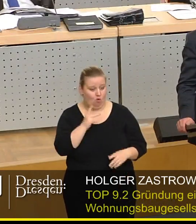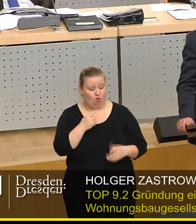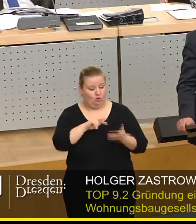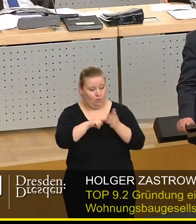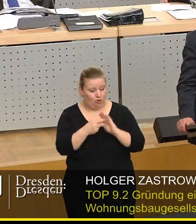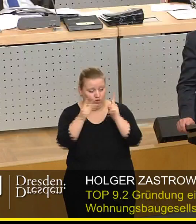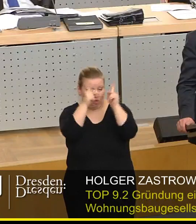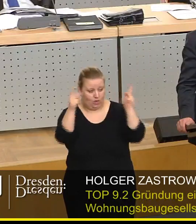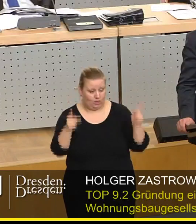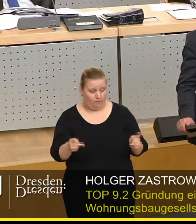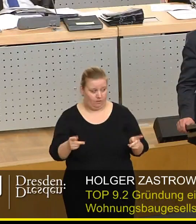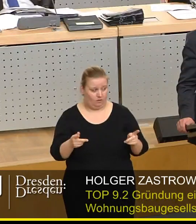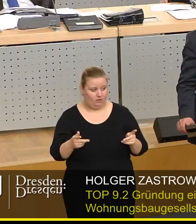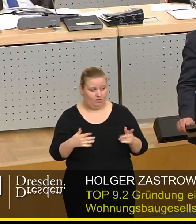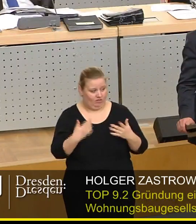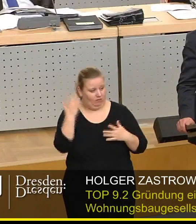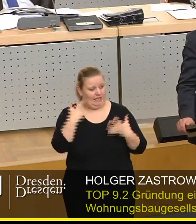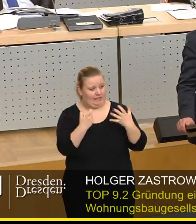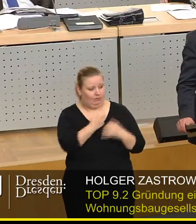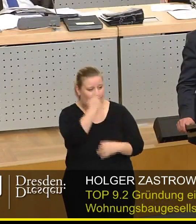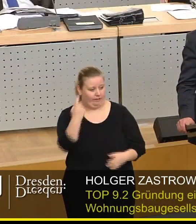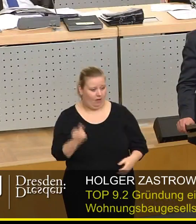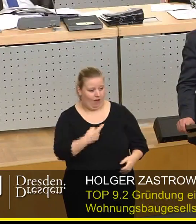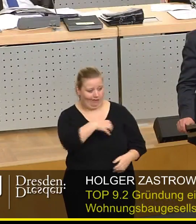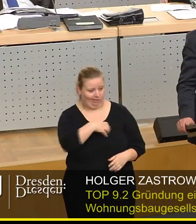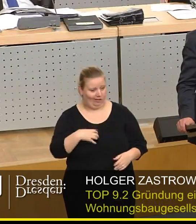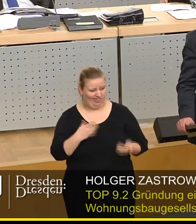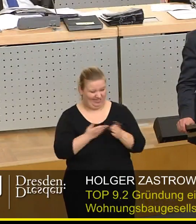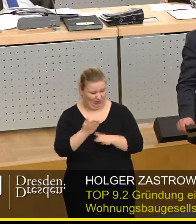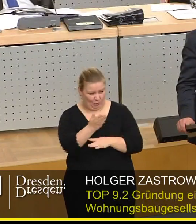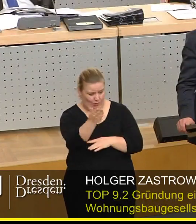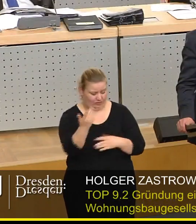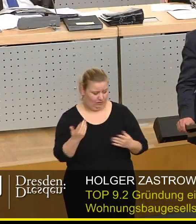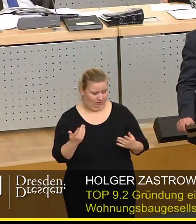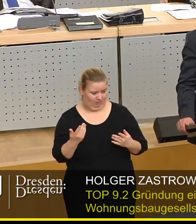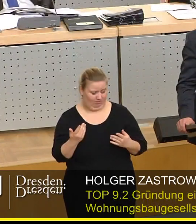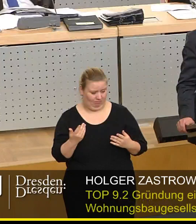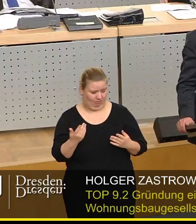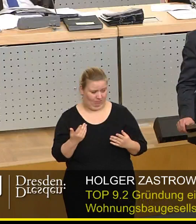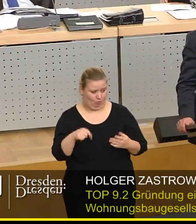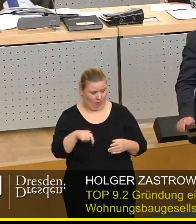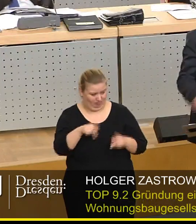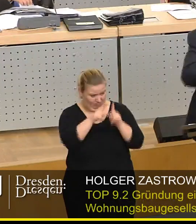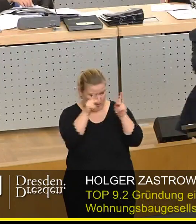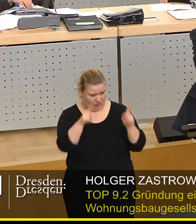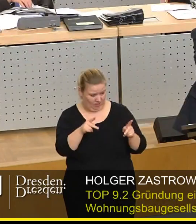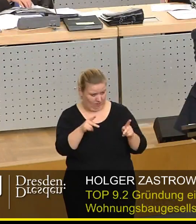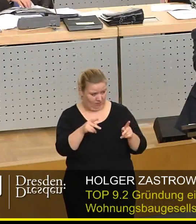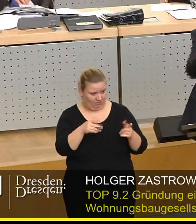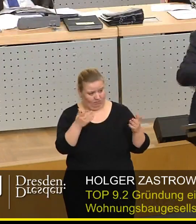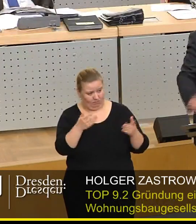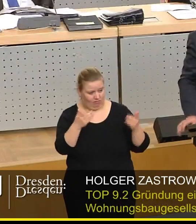wohnungspolitischen Konzepten der 70er Jahre in Dresden in die Zukunft gehen. Sie wollen mit den Konzepten aus Ihrer